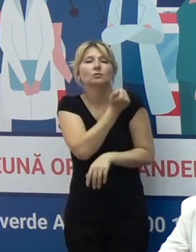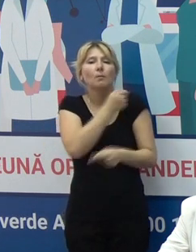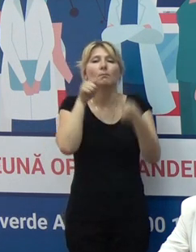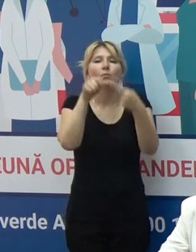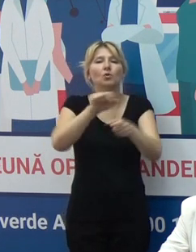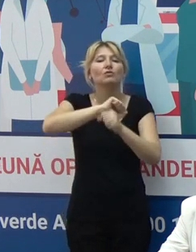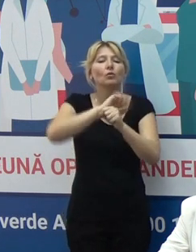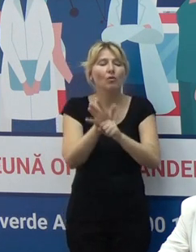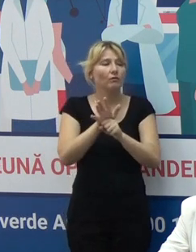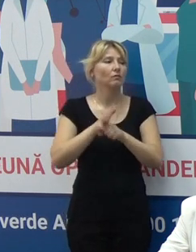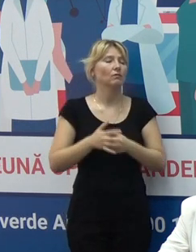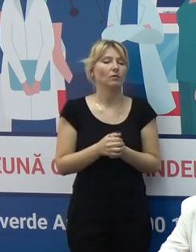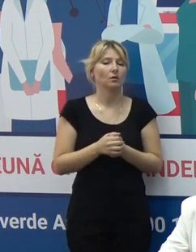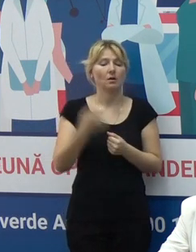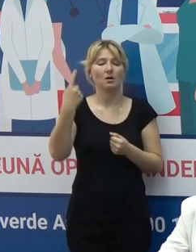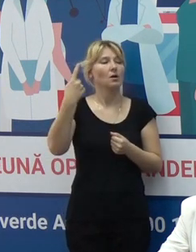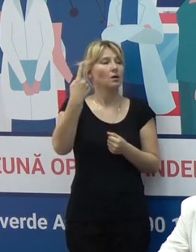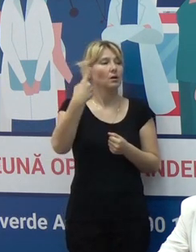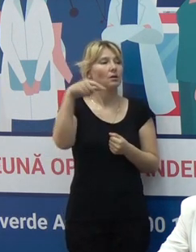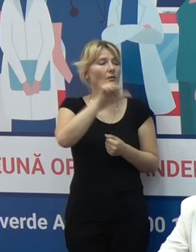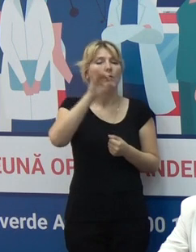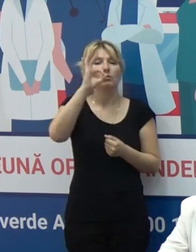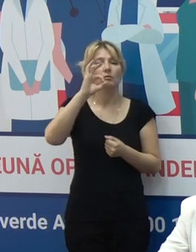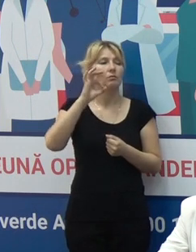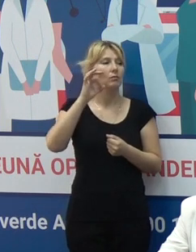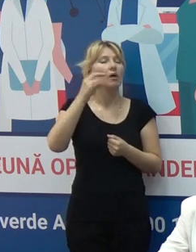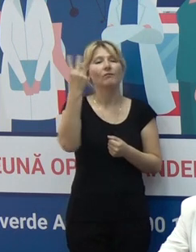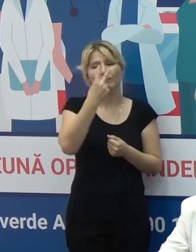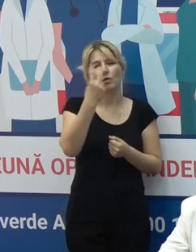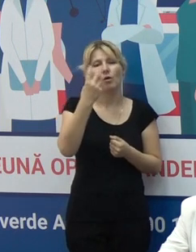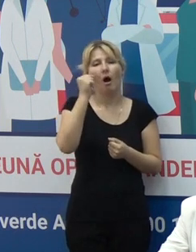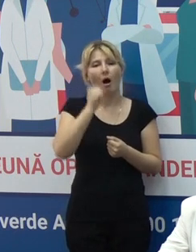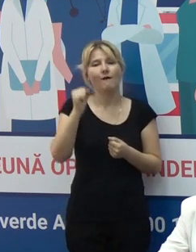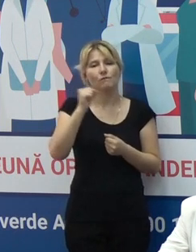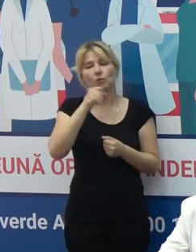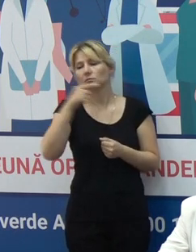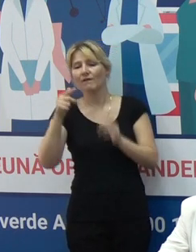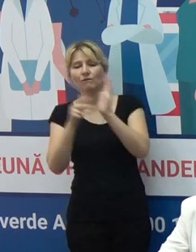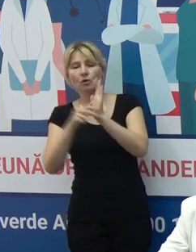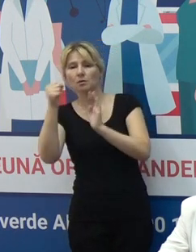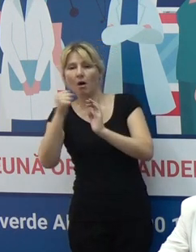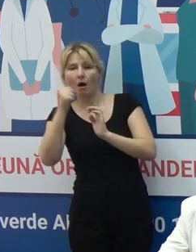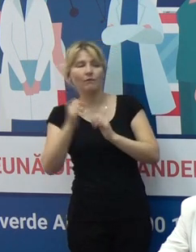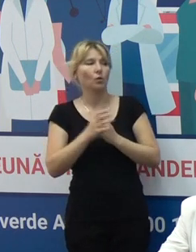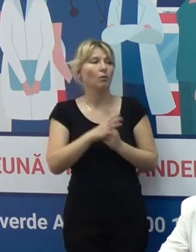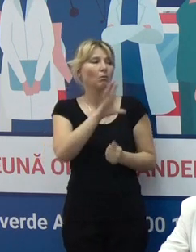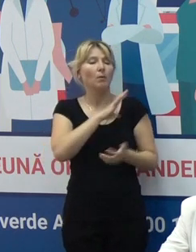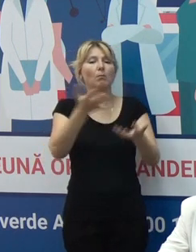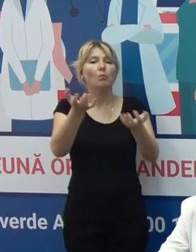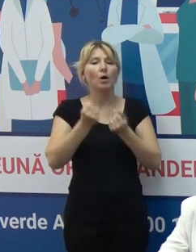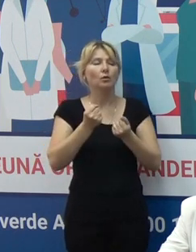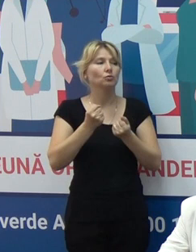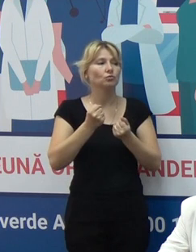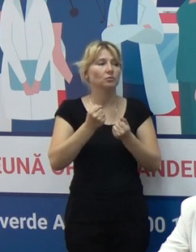-COVID-19. Deci, în săptămâna 02 august, 08 august, au fost administrate